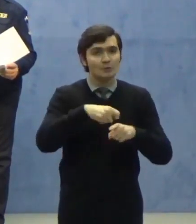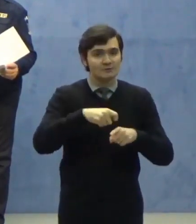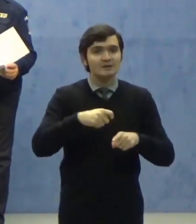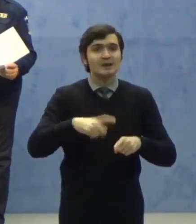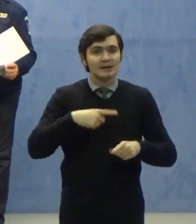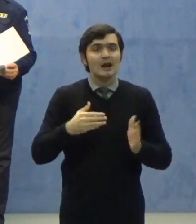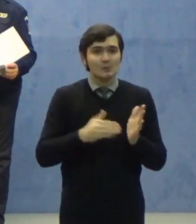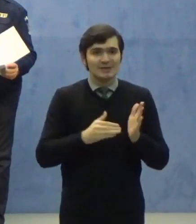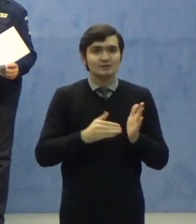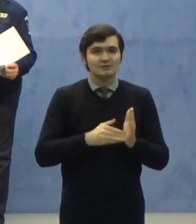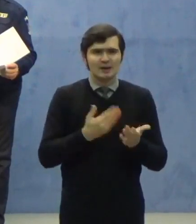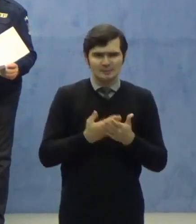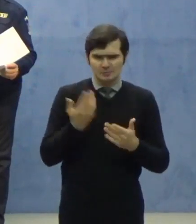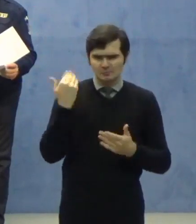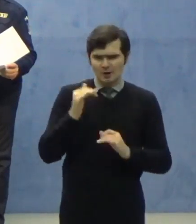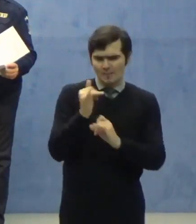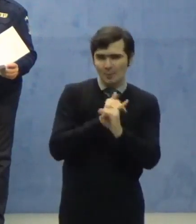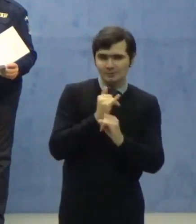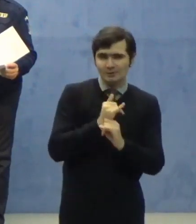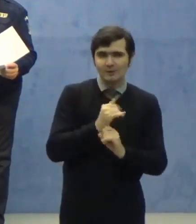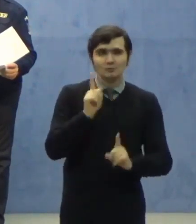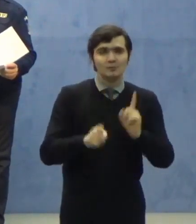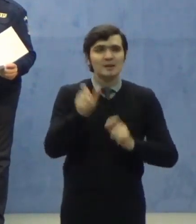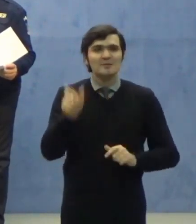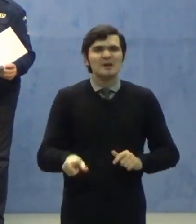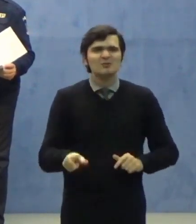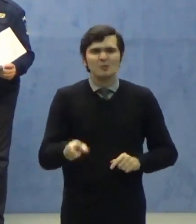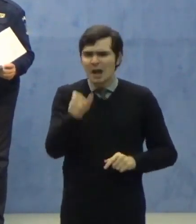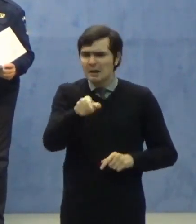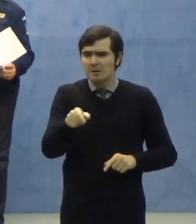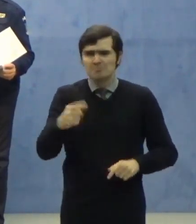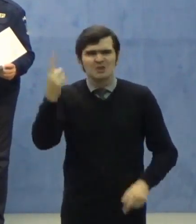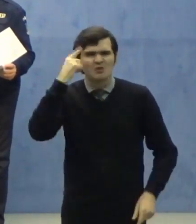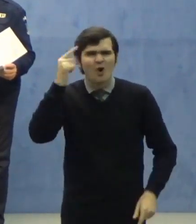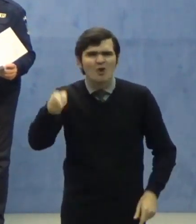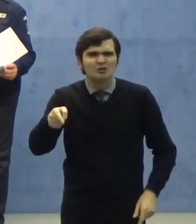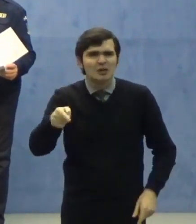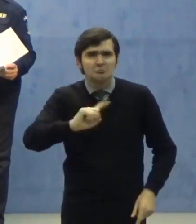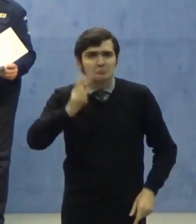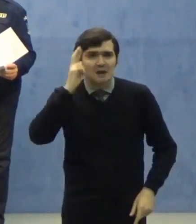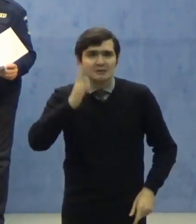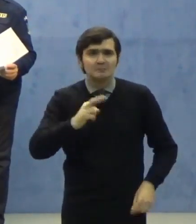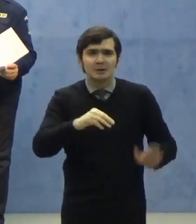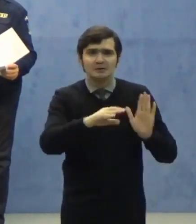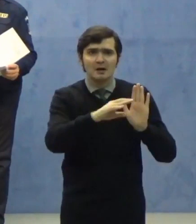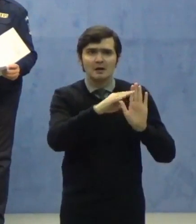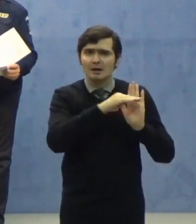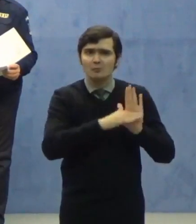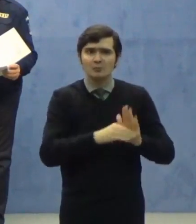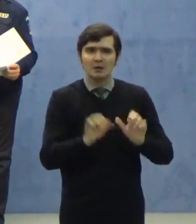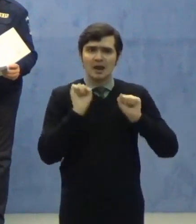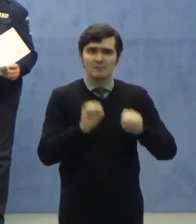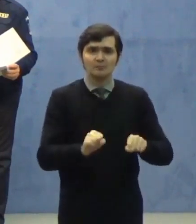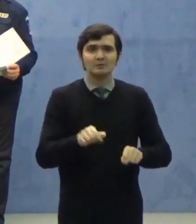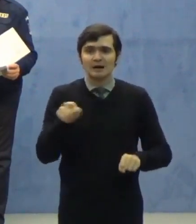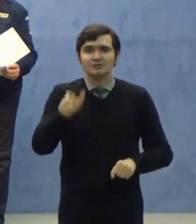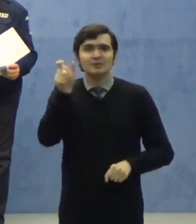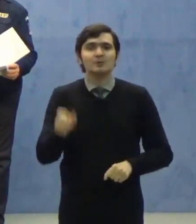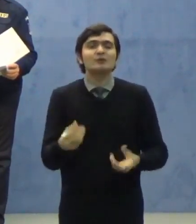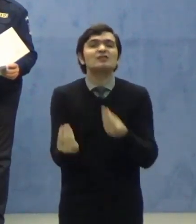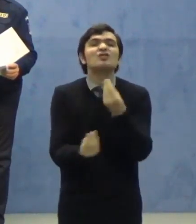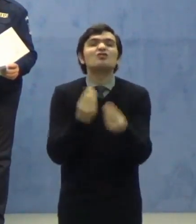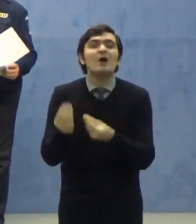pentru că am observat că sunt persoane inconștiente care deci să nu respecte regulile impuse și să se joace cu